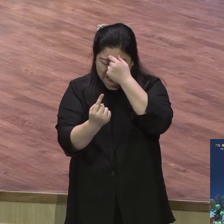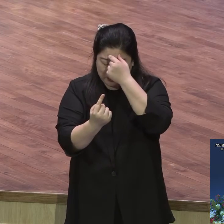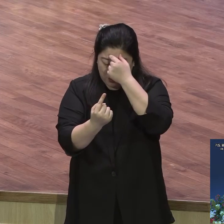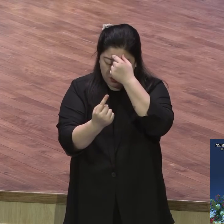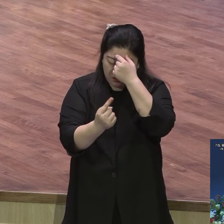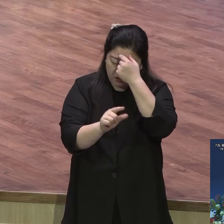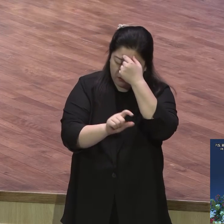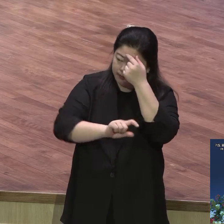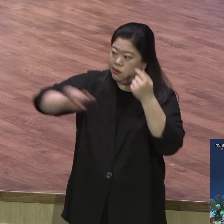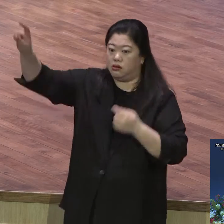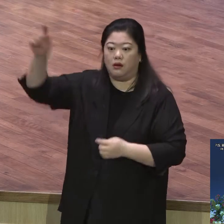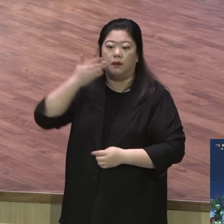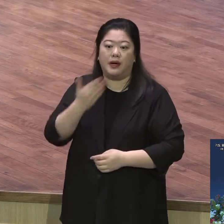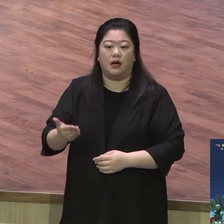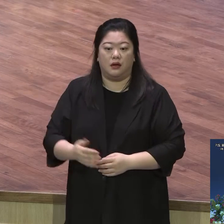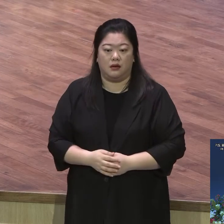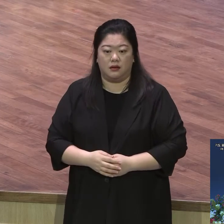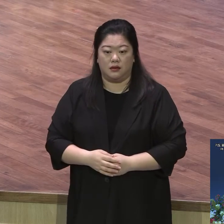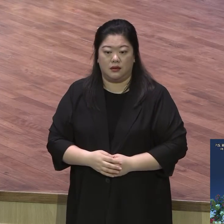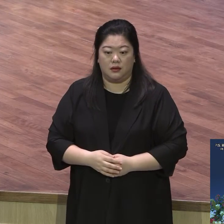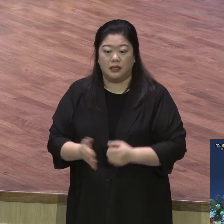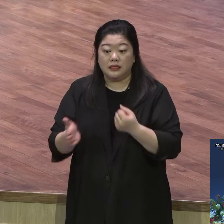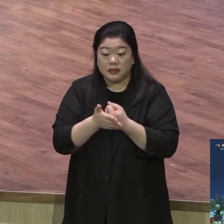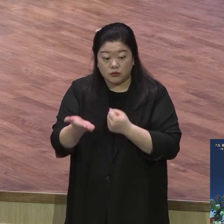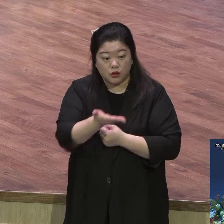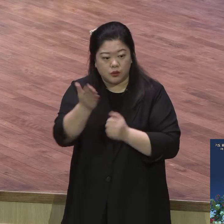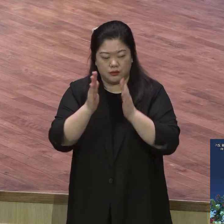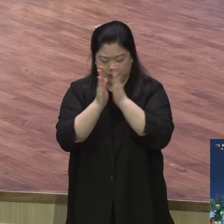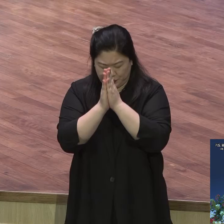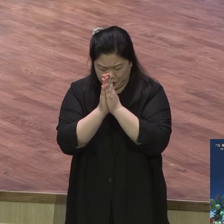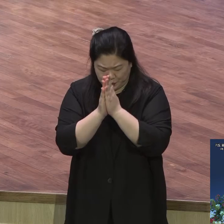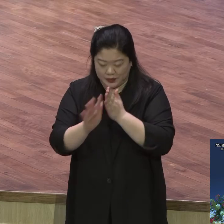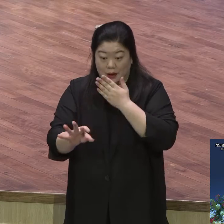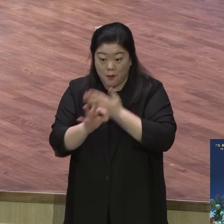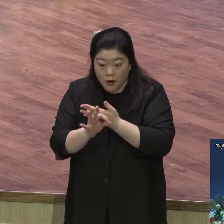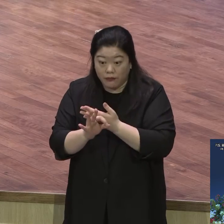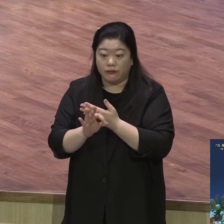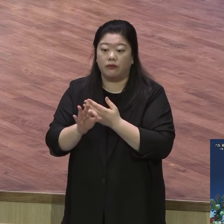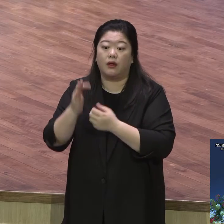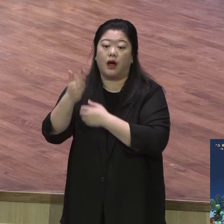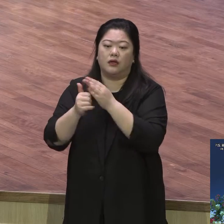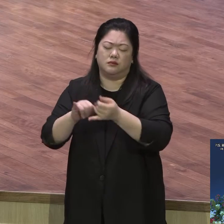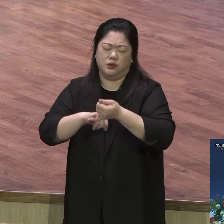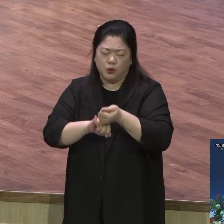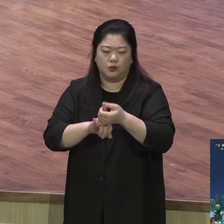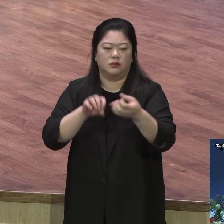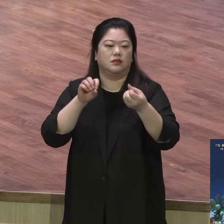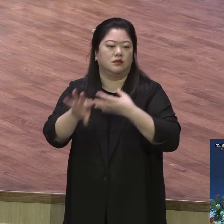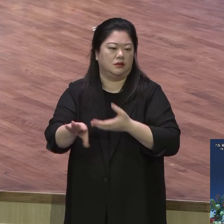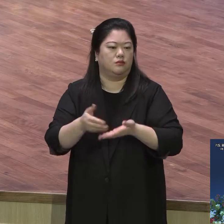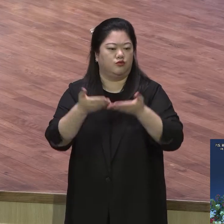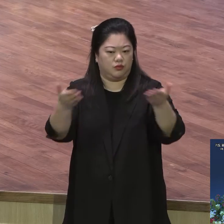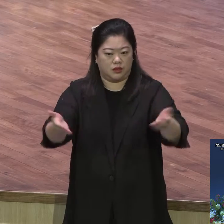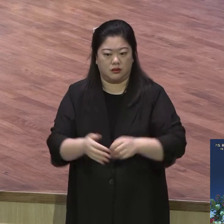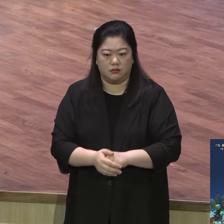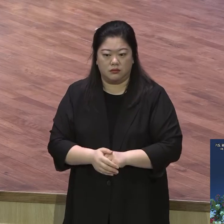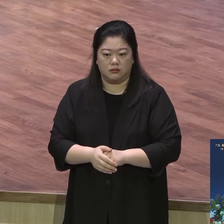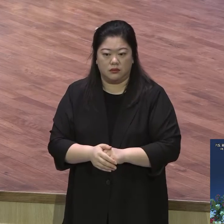반드시 응답이 된다. 하나님 앞에 간절히 기도한 것은 응답이 된다는 사실을 확신해야 된다. 확신.